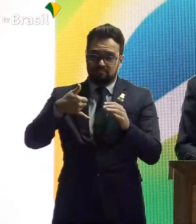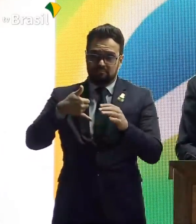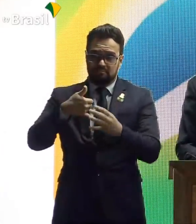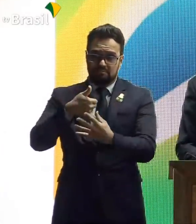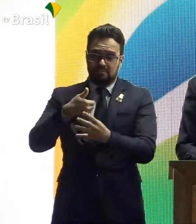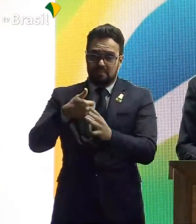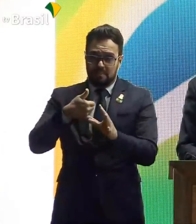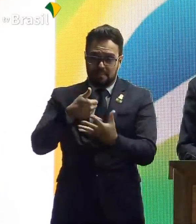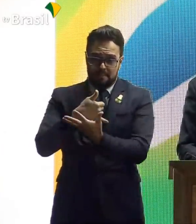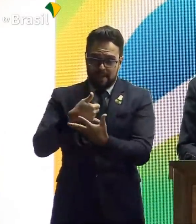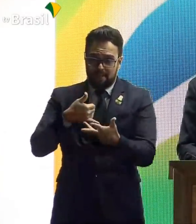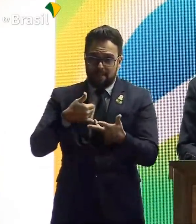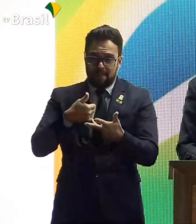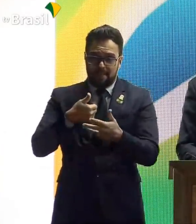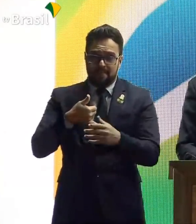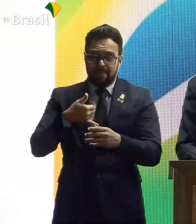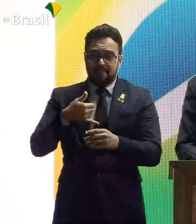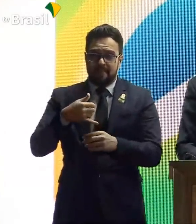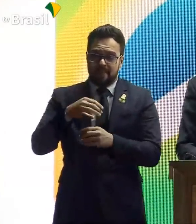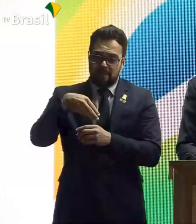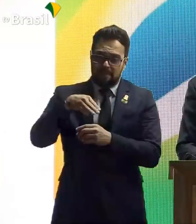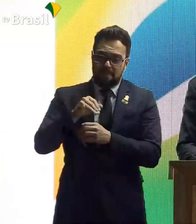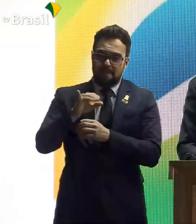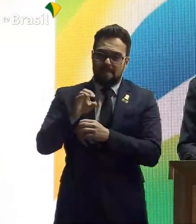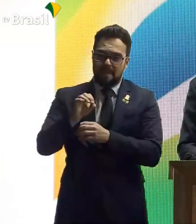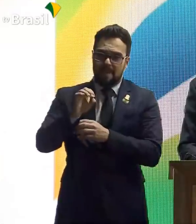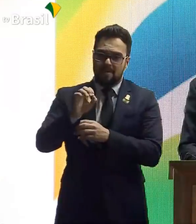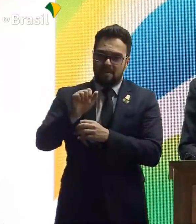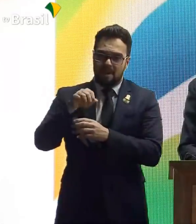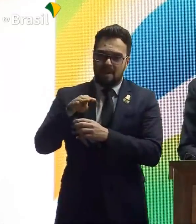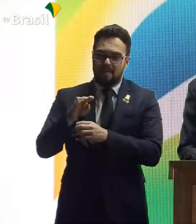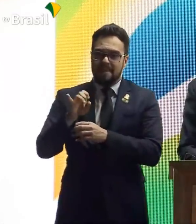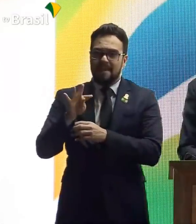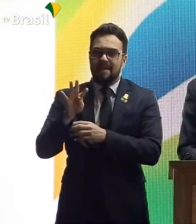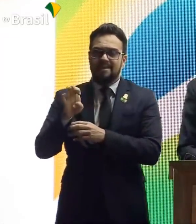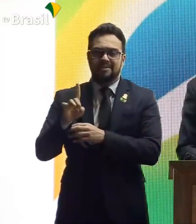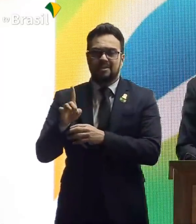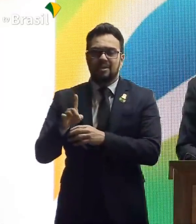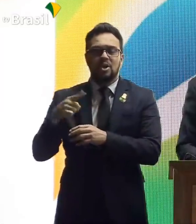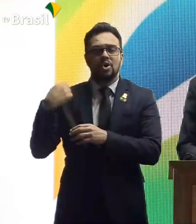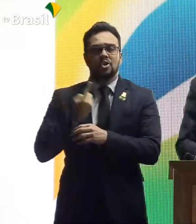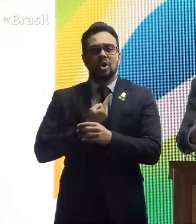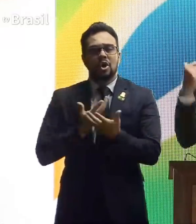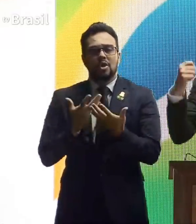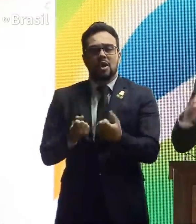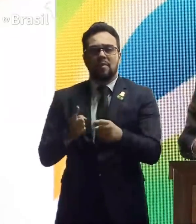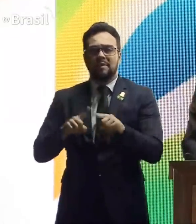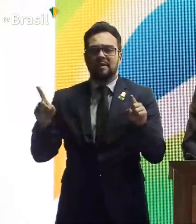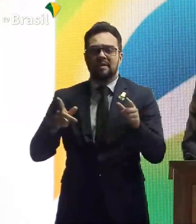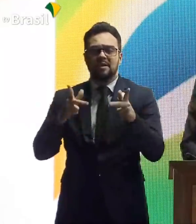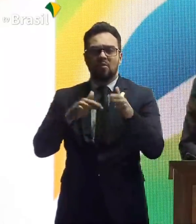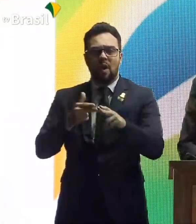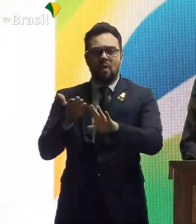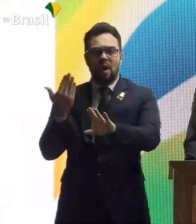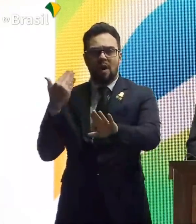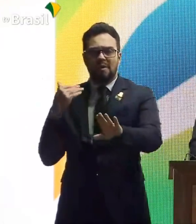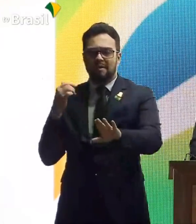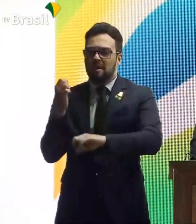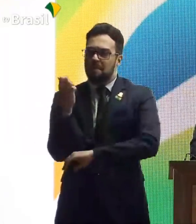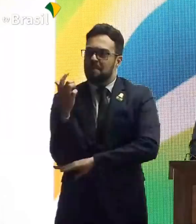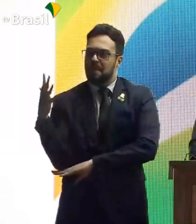Não compactuamos com a forma chiita de tratar o meio ambiente como existia há pouco tempo.